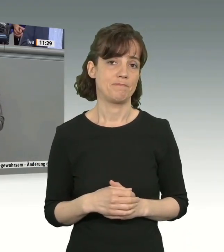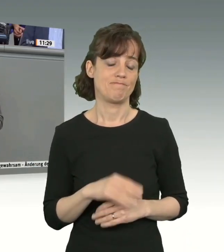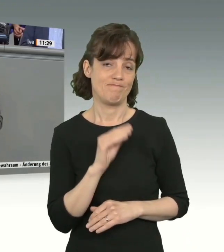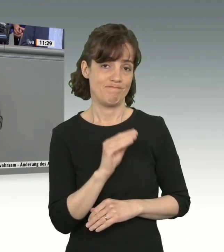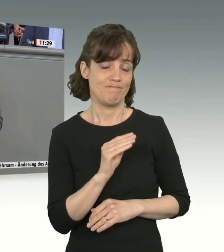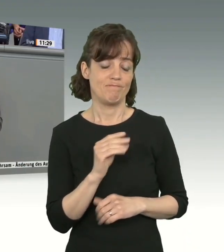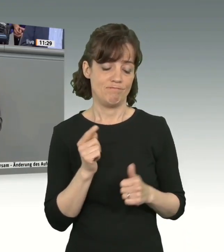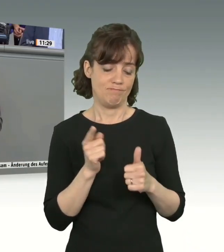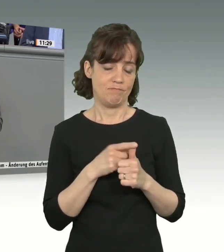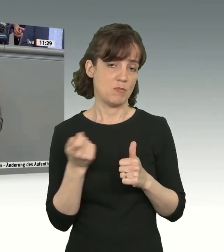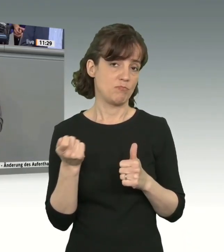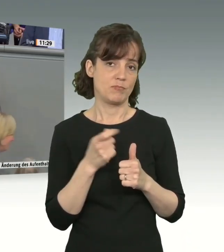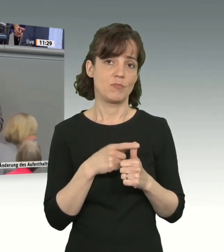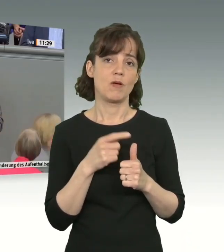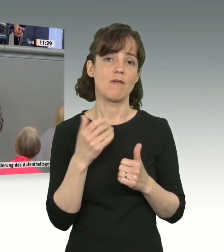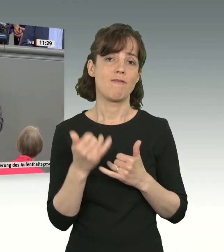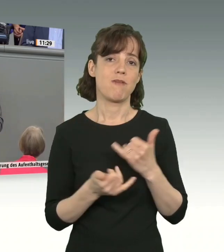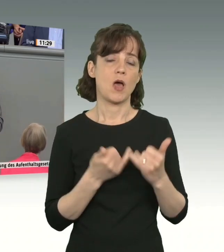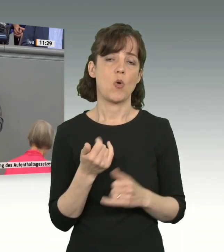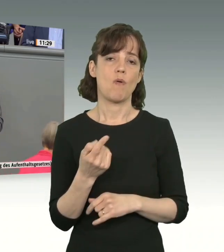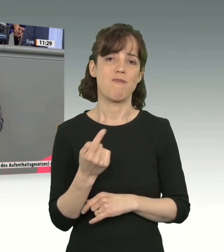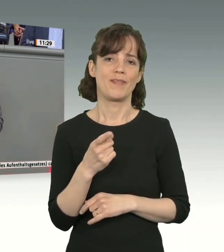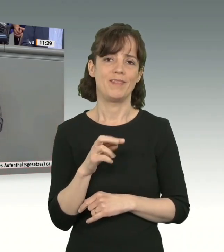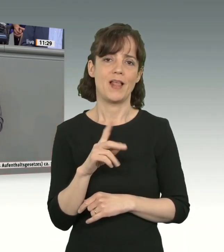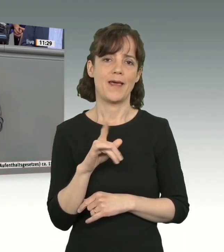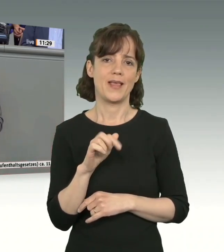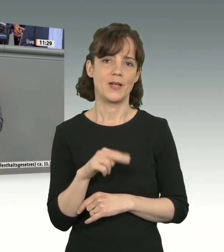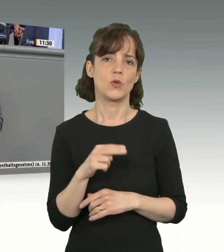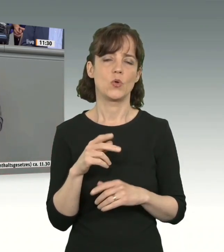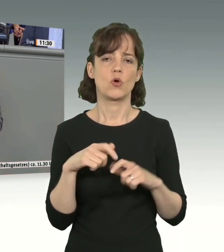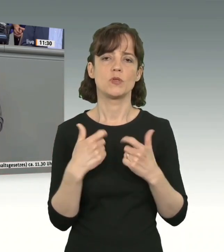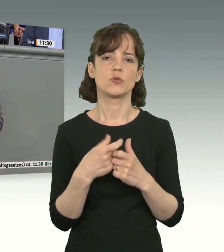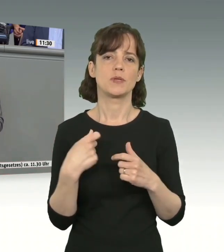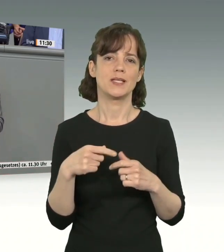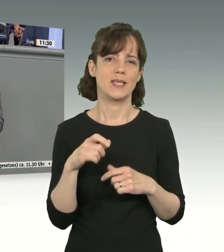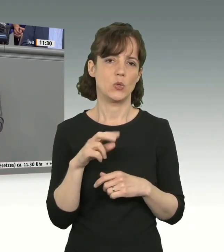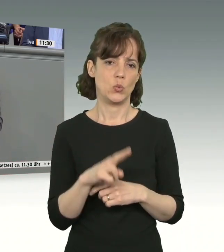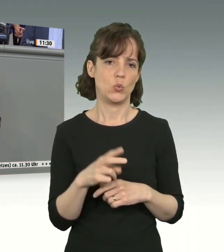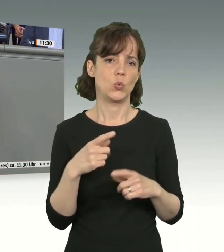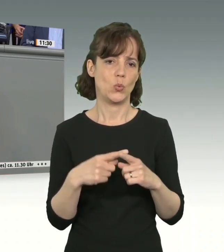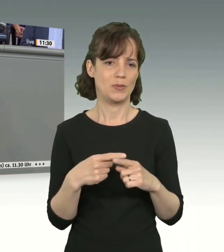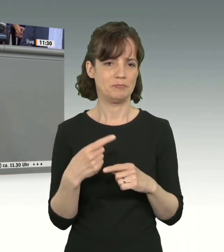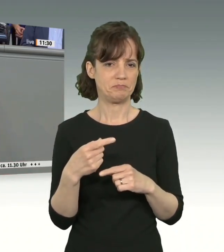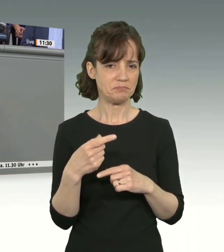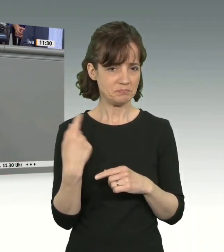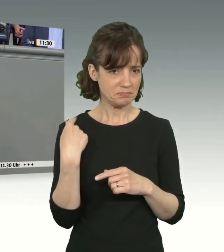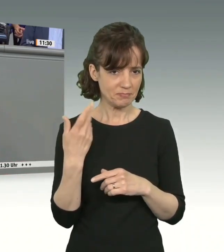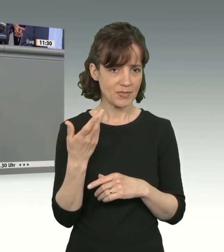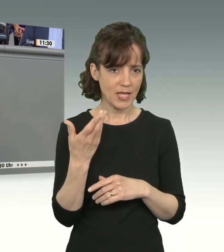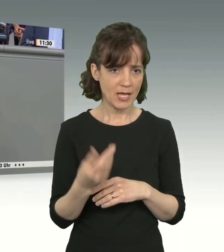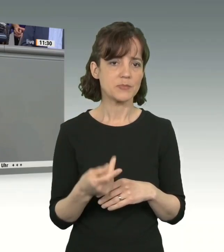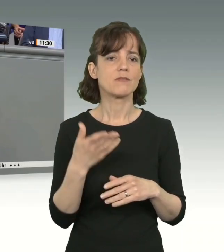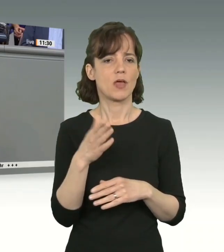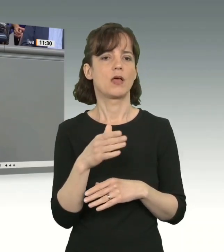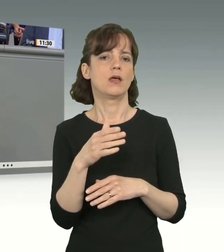fallen mir ein, Ursula von der Leyen, Kommissionspräsidentin der EU und den Mehrheitsführer Weber im Europäischen Parlament. Auf der